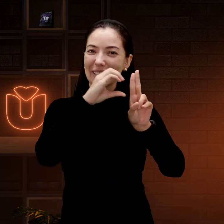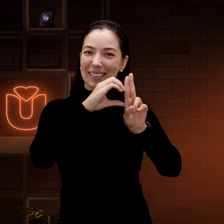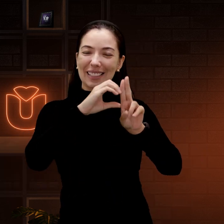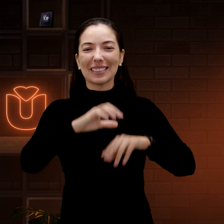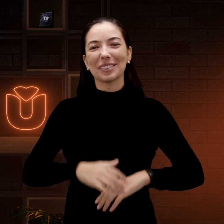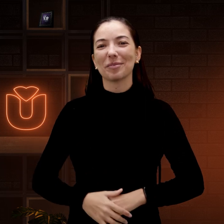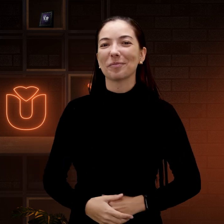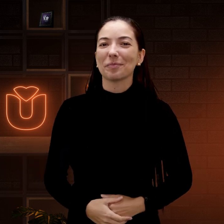vídeo.